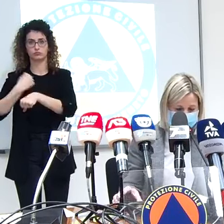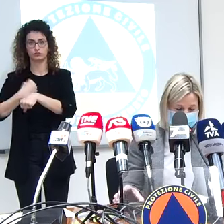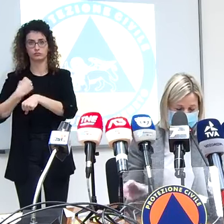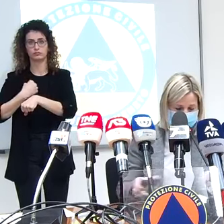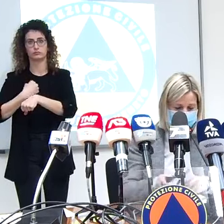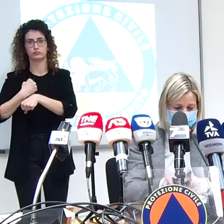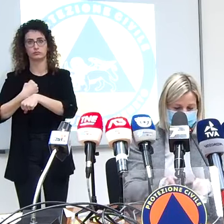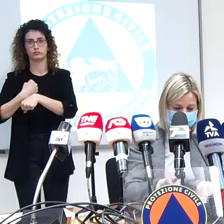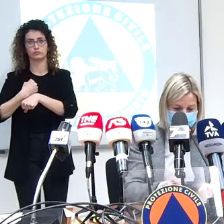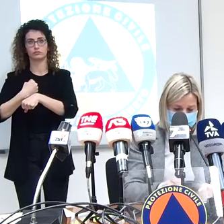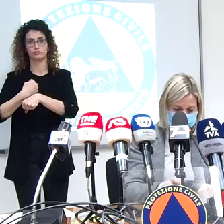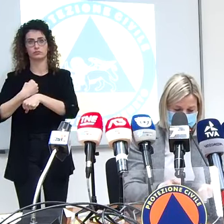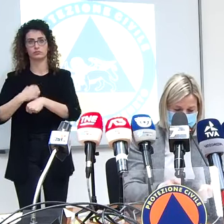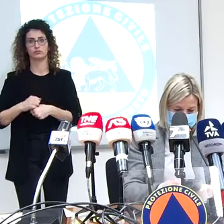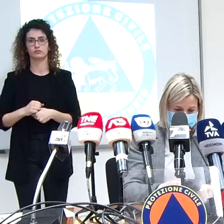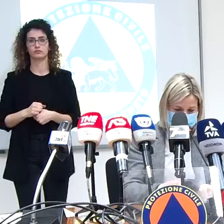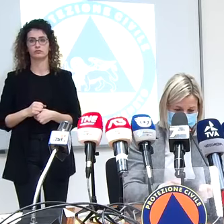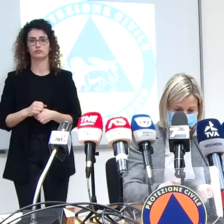quindi